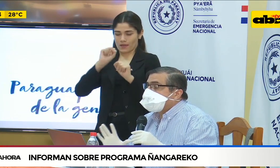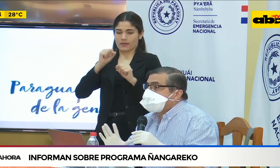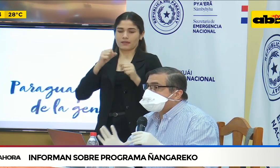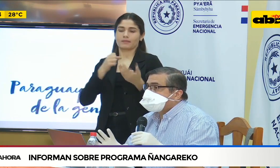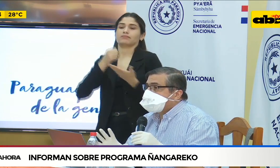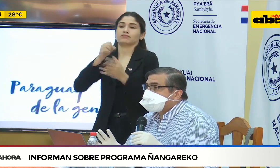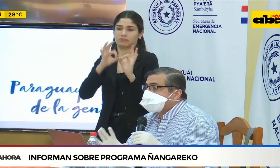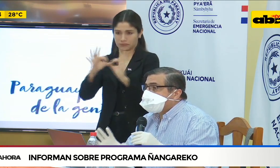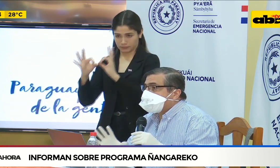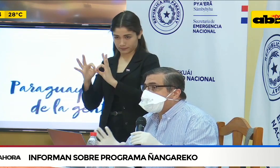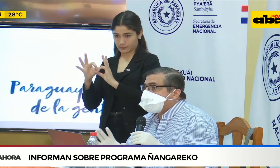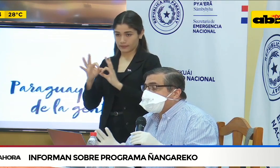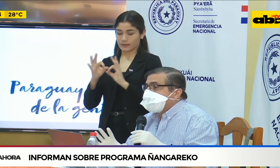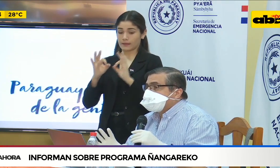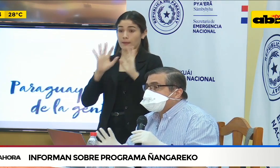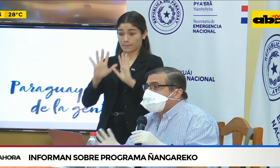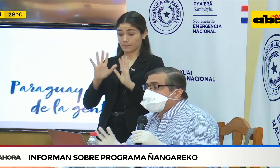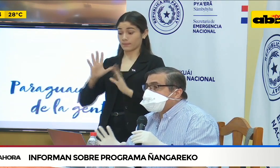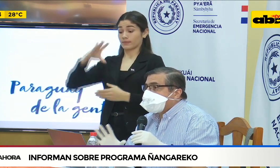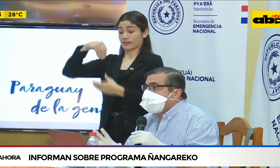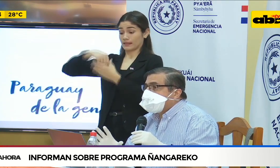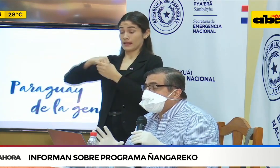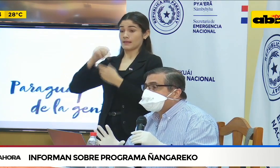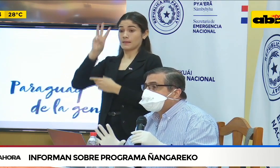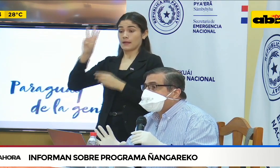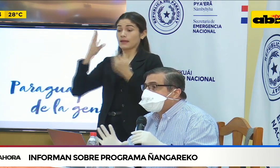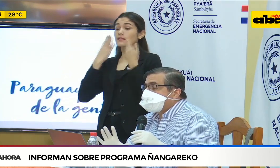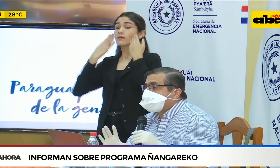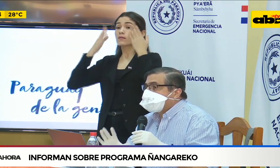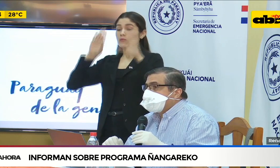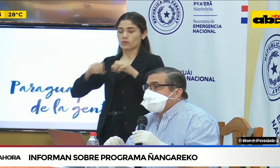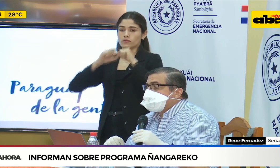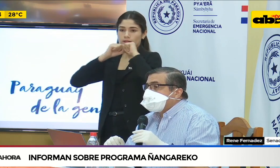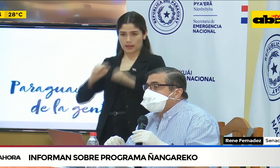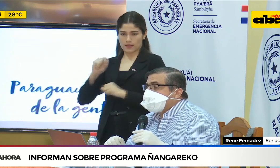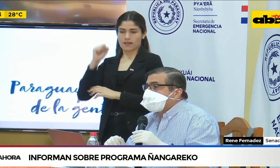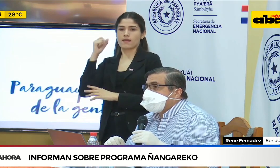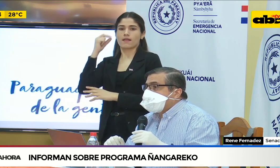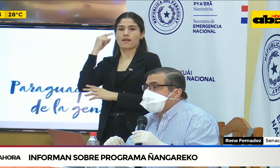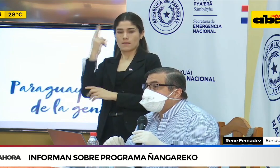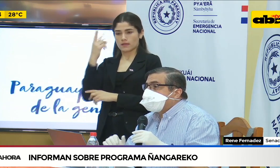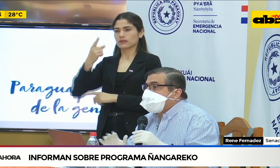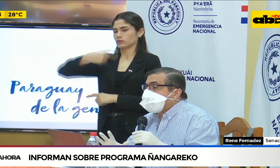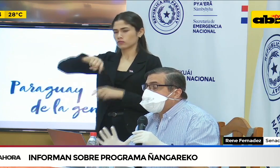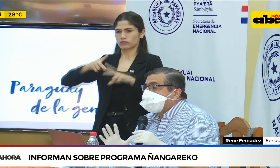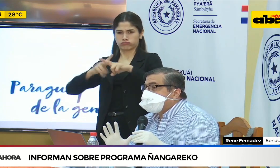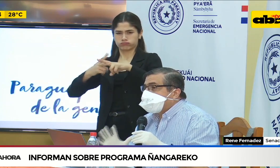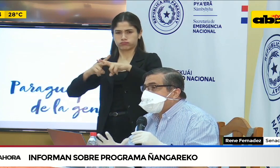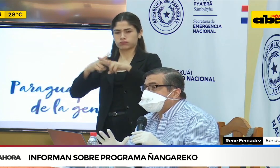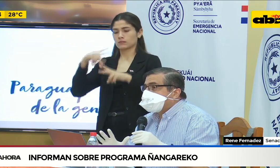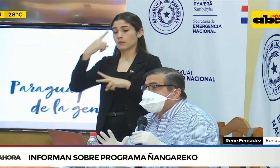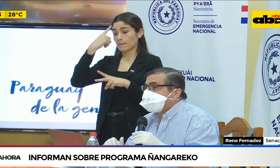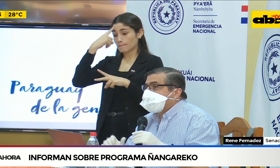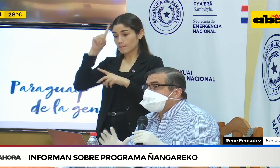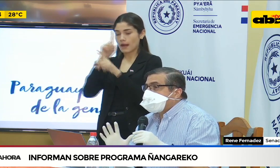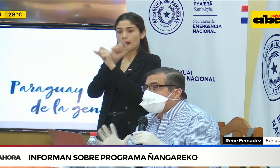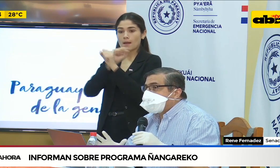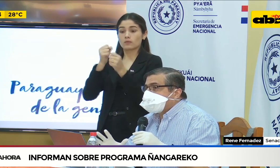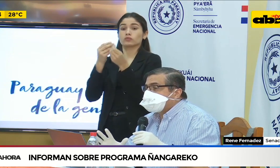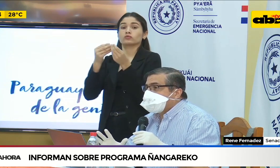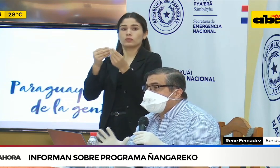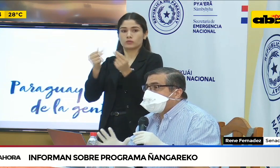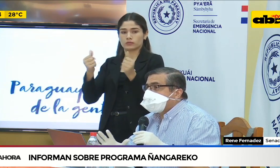página de la Senat, una vez que sea reparada, es justamente tener cumplido el compromiso de la